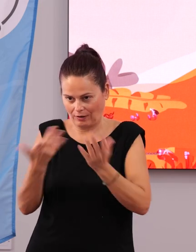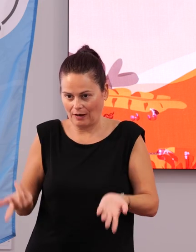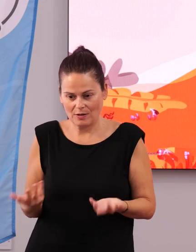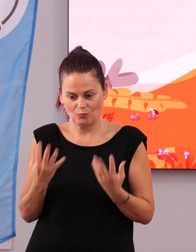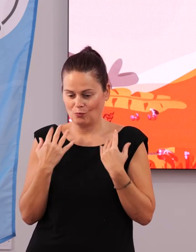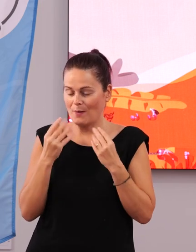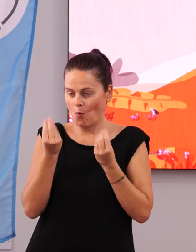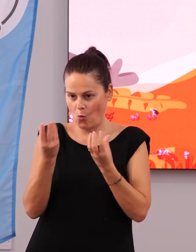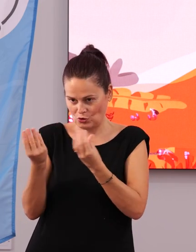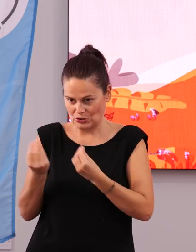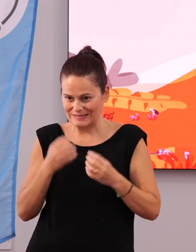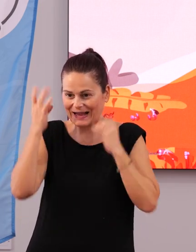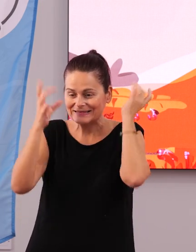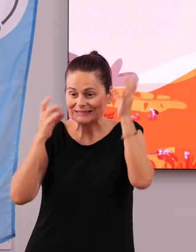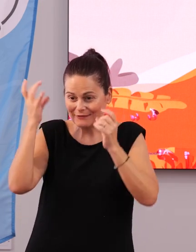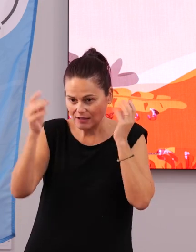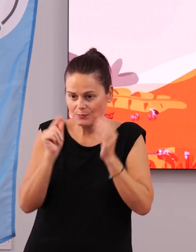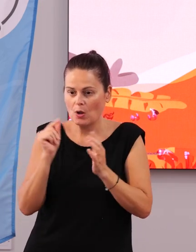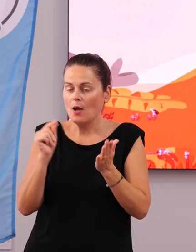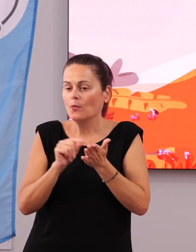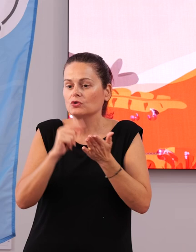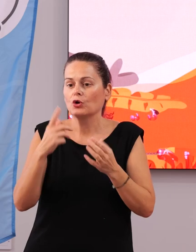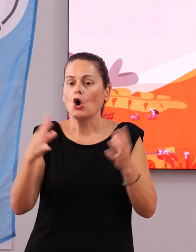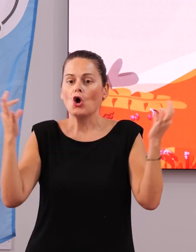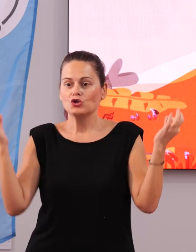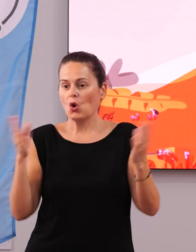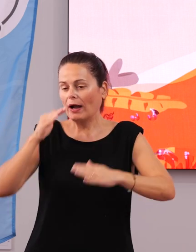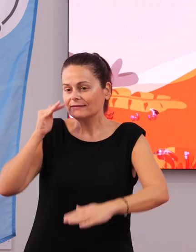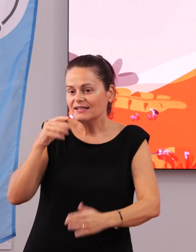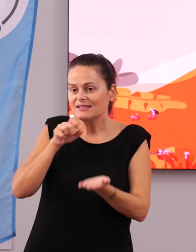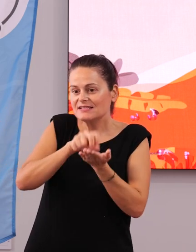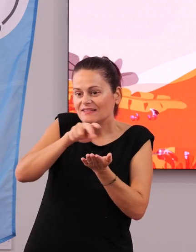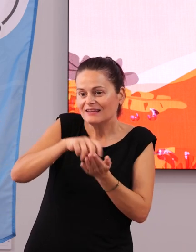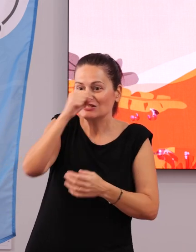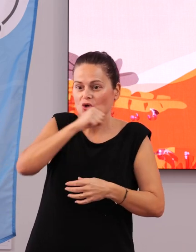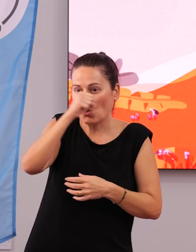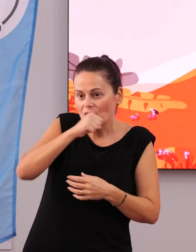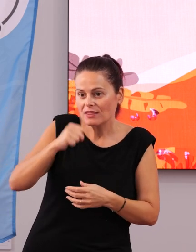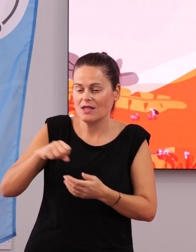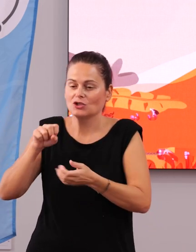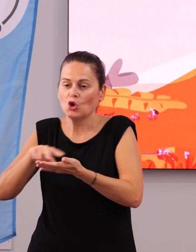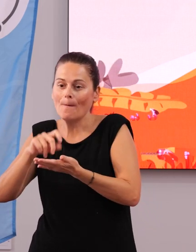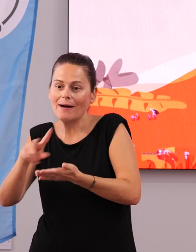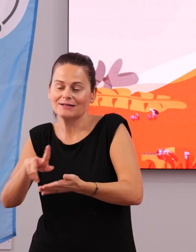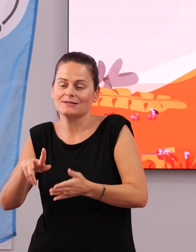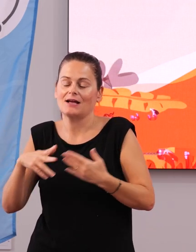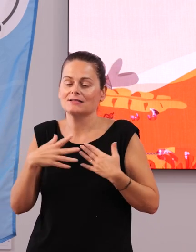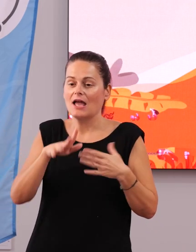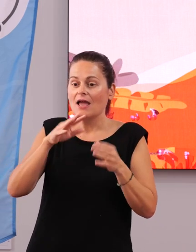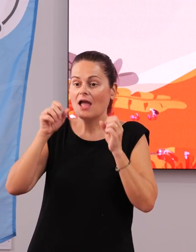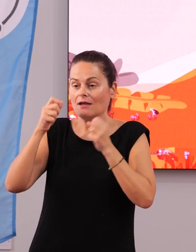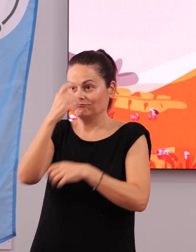muchísimas. Se van a hacer actividades puntuales. Yoga, tai chi, senderismo, conciertos, marchas solidarias, conferencias,